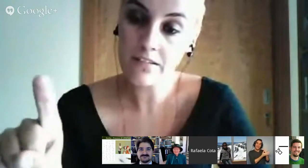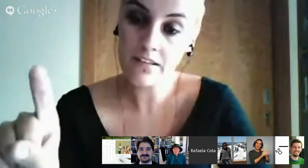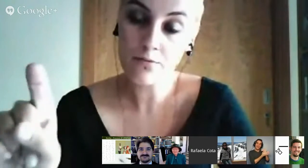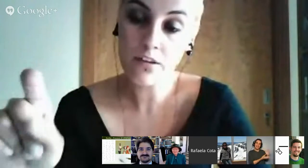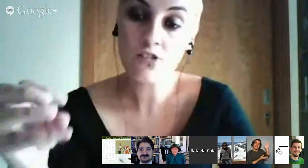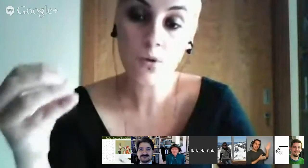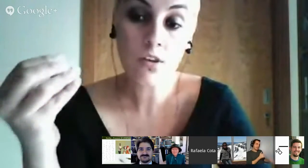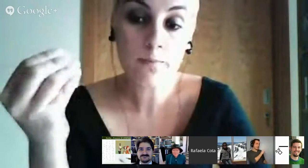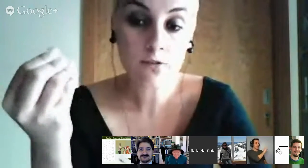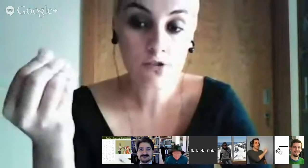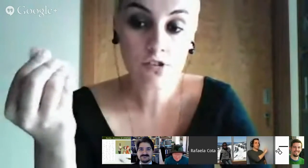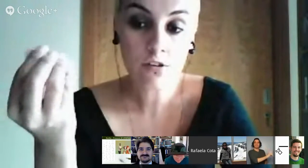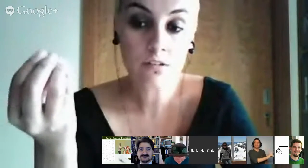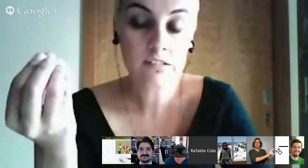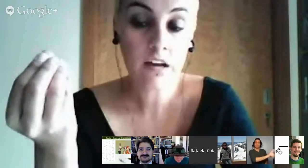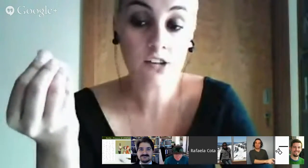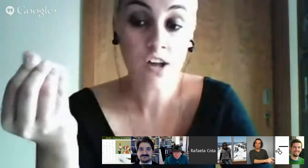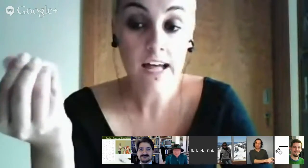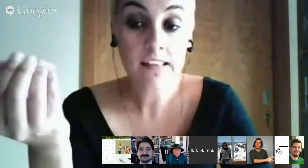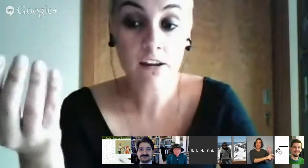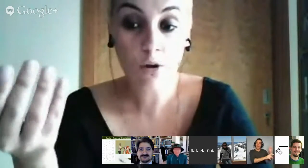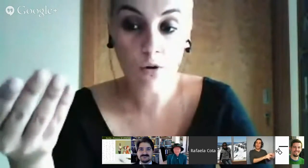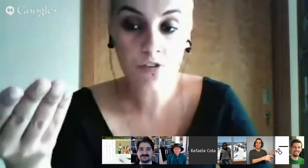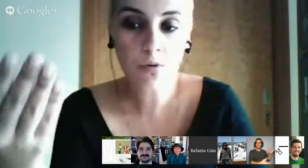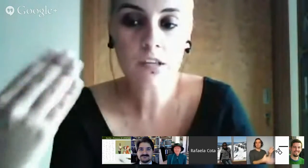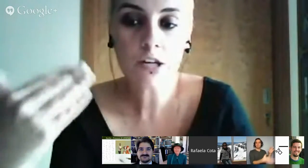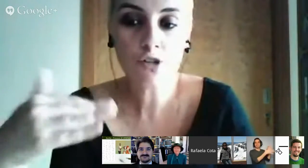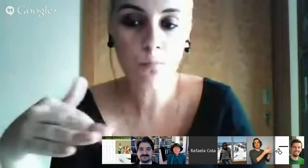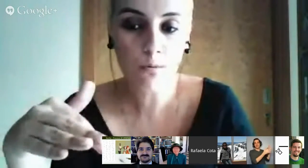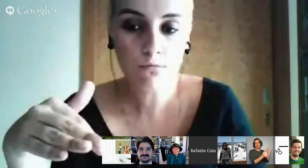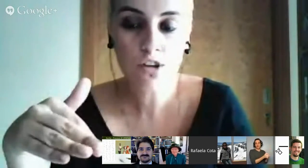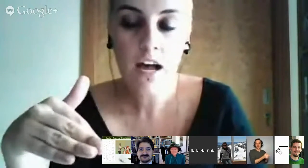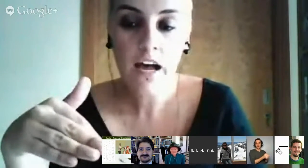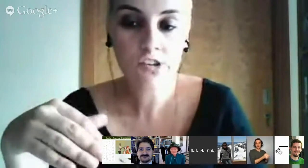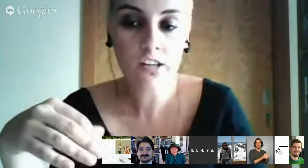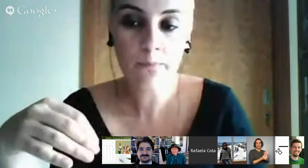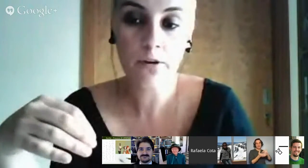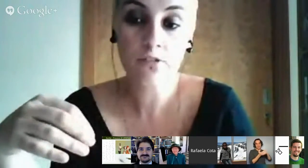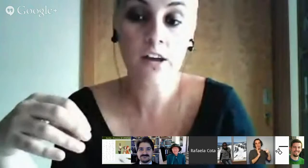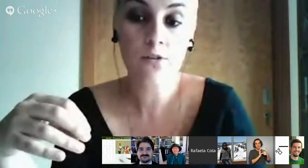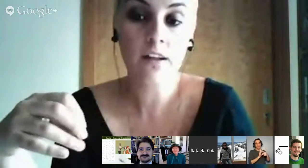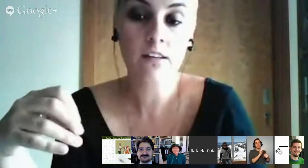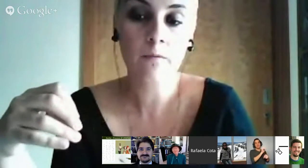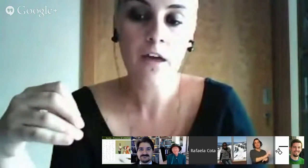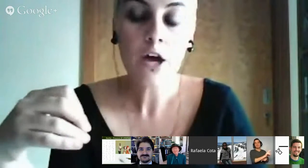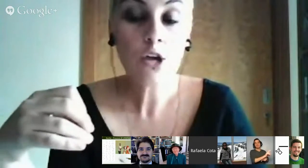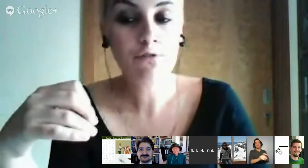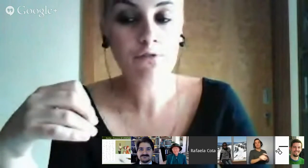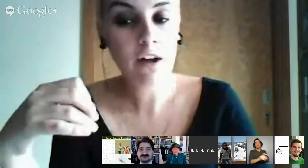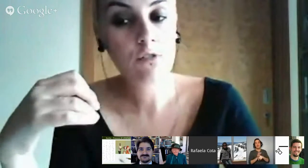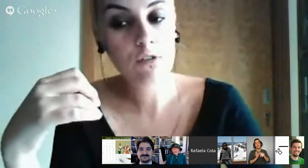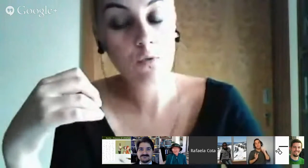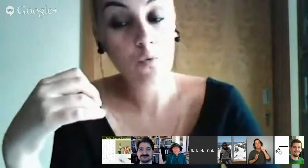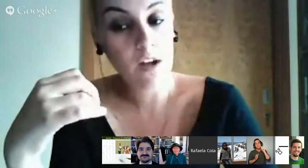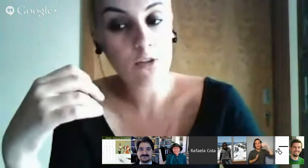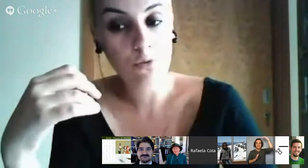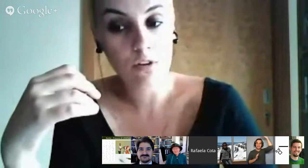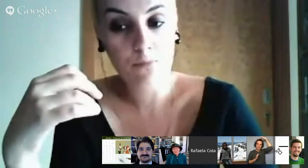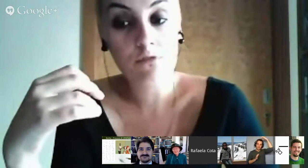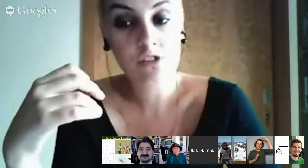princesa e portanto isto são adaptações que são necessárias ter em conta quando transpomos a escrita para o signwriting e o facto de o narrador a pessoa